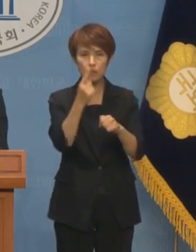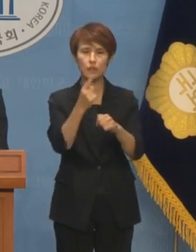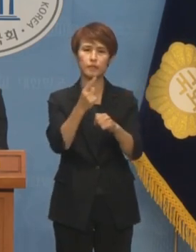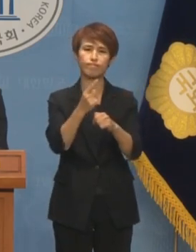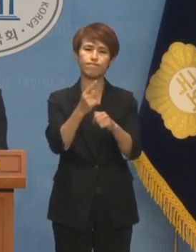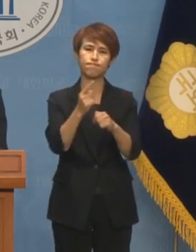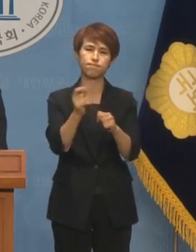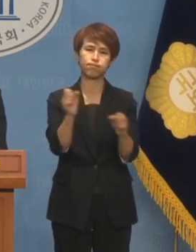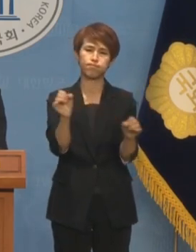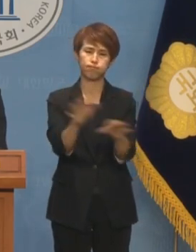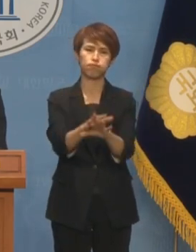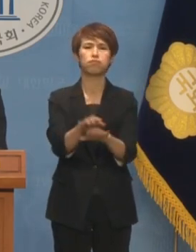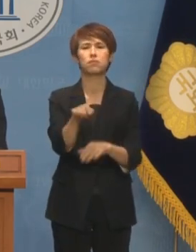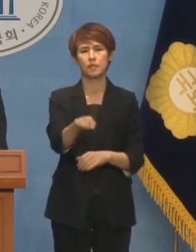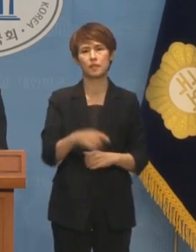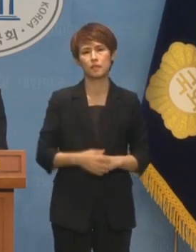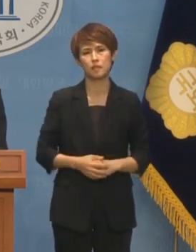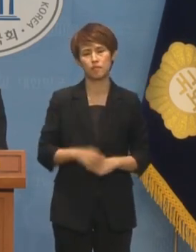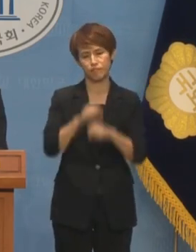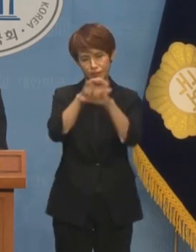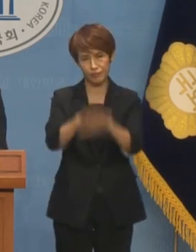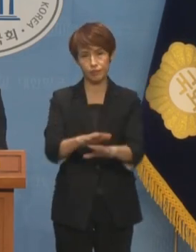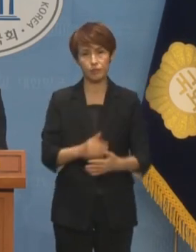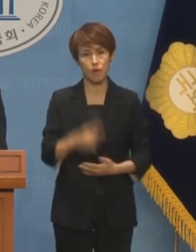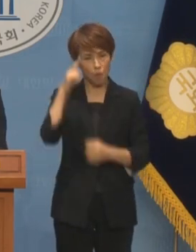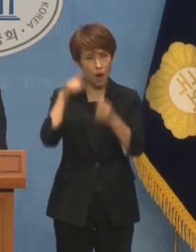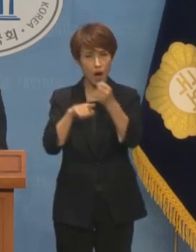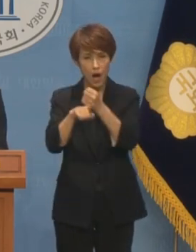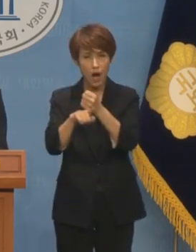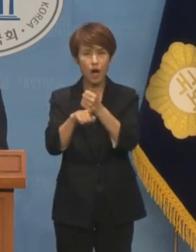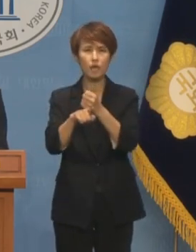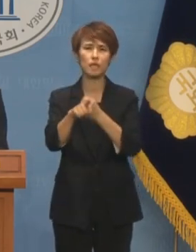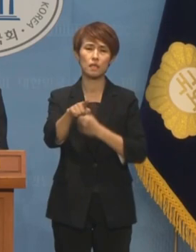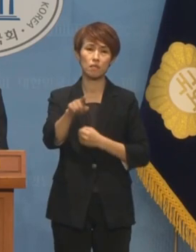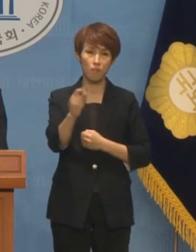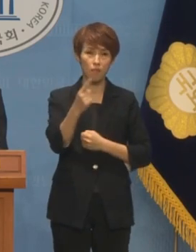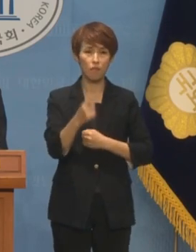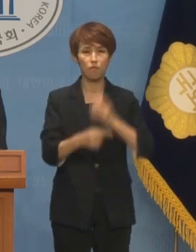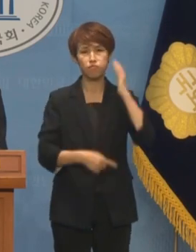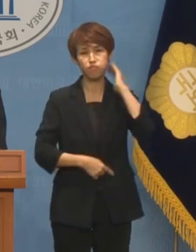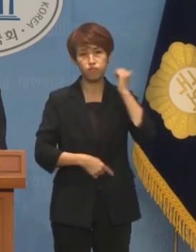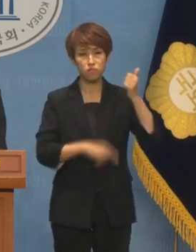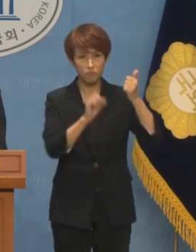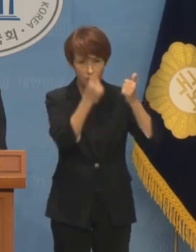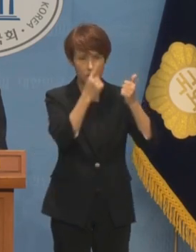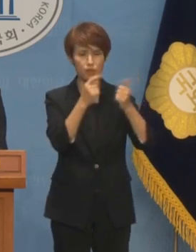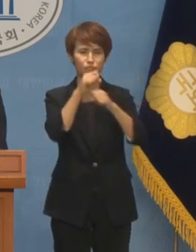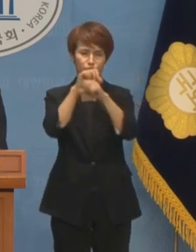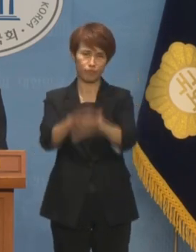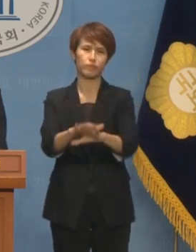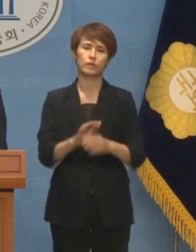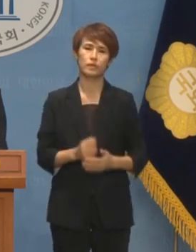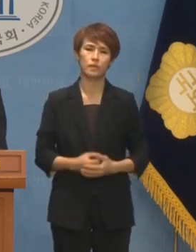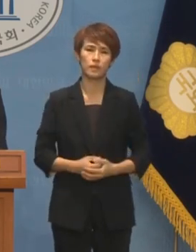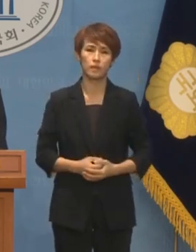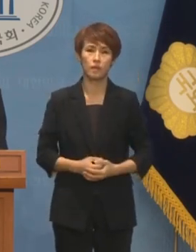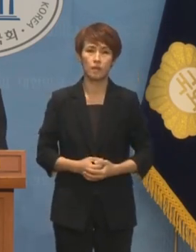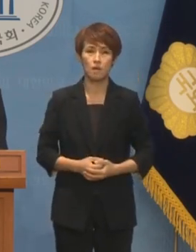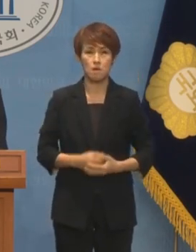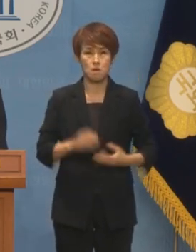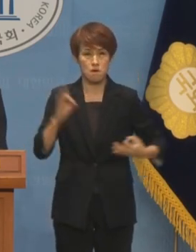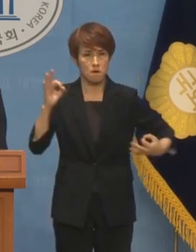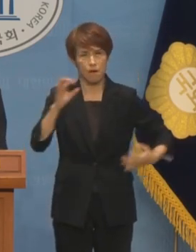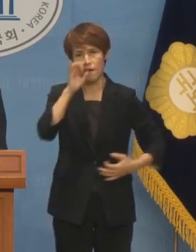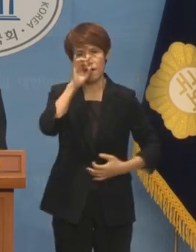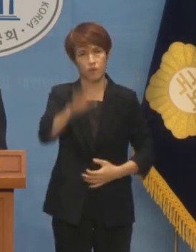되어버렸습니다. 과학이 비과학에 무너졌습니다. 더 이상 두고 볼 수